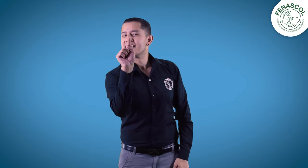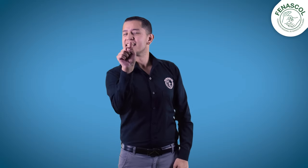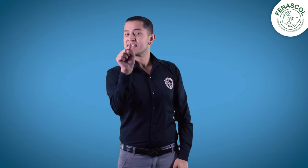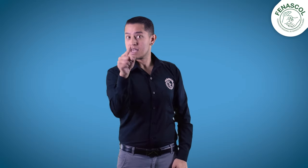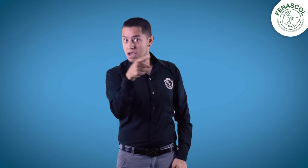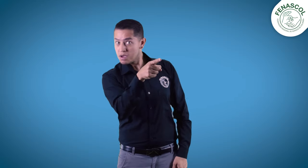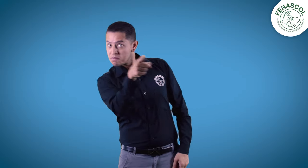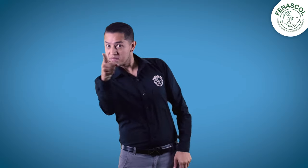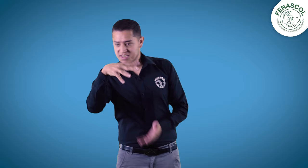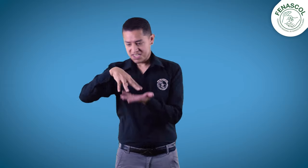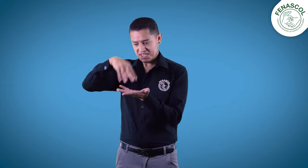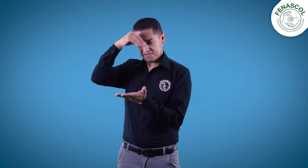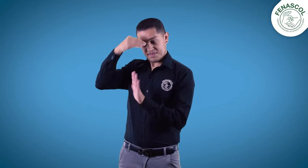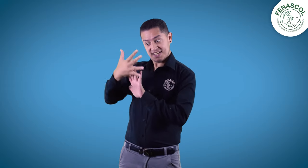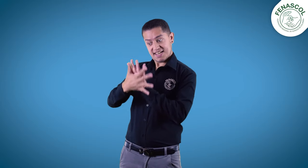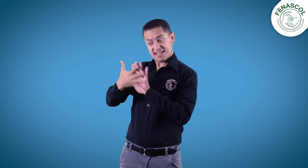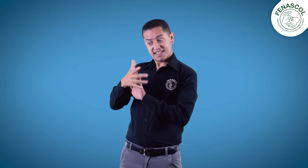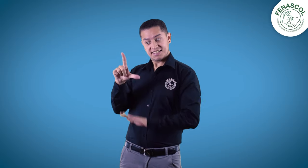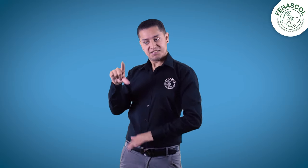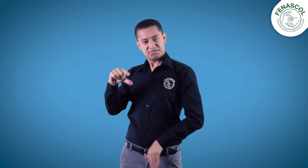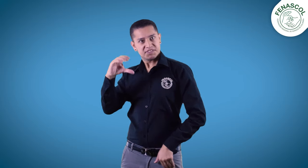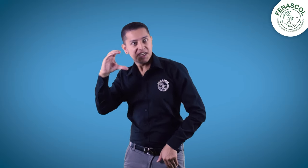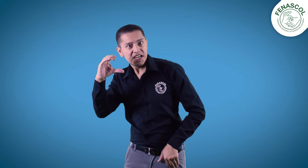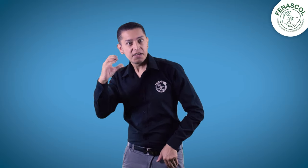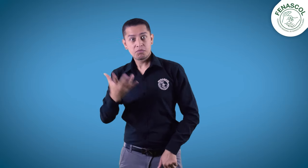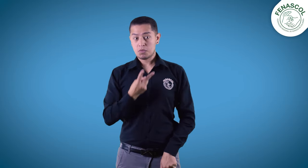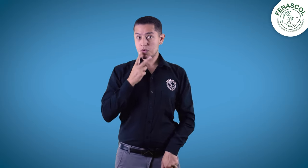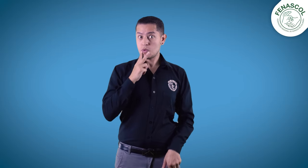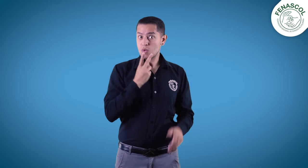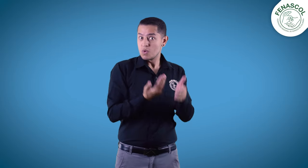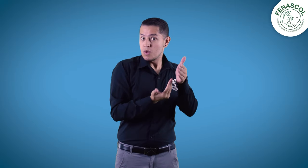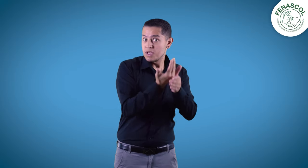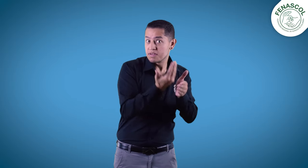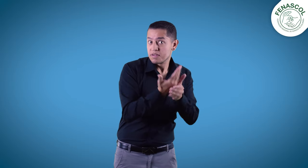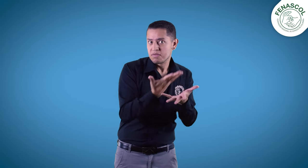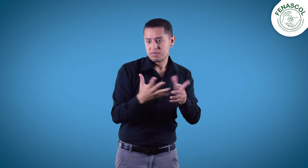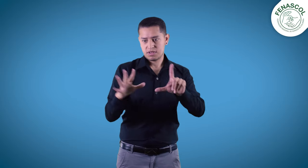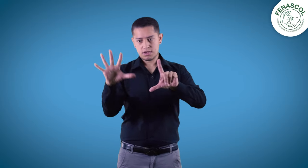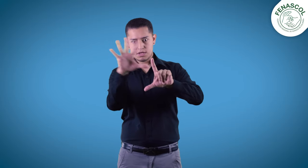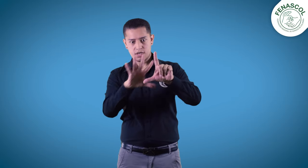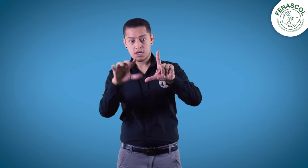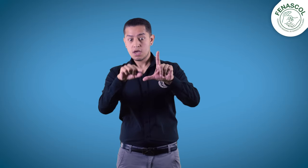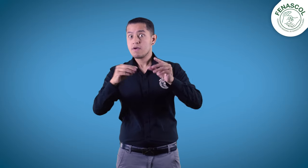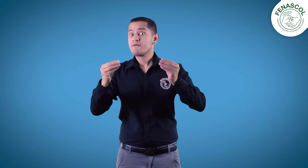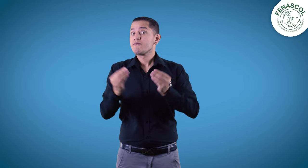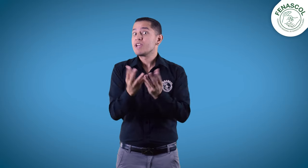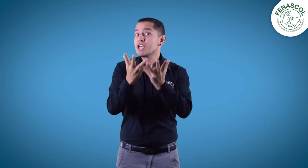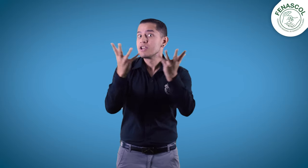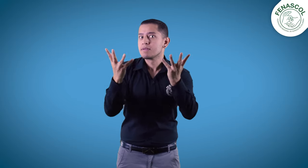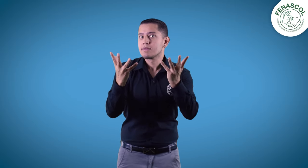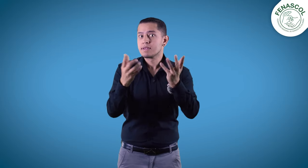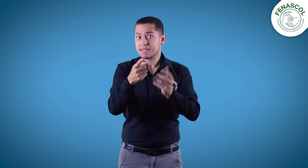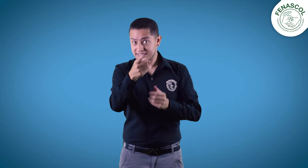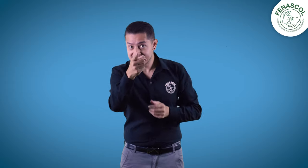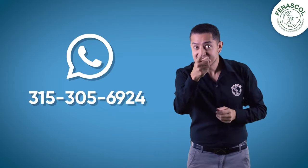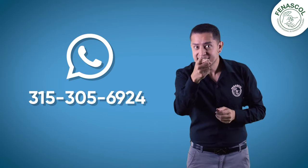¿Tú que estás interesado en aprender lengua de señas colombiana, vocabulario nuevo, ver videos de gran valor? ¡Bienvenido!